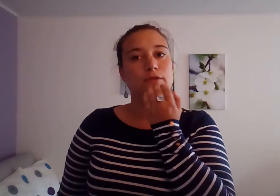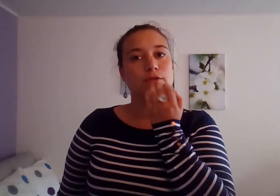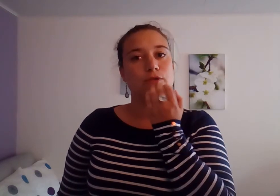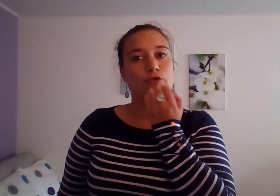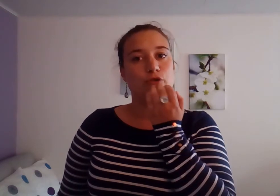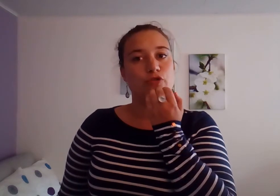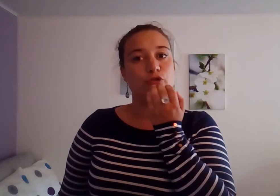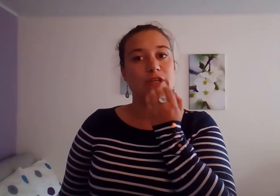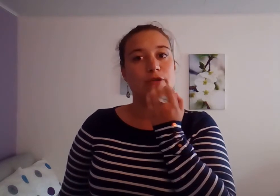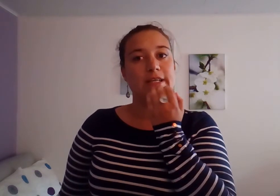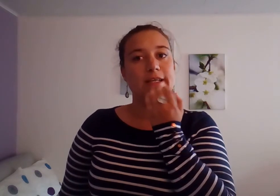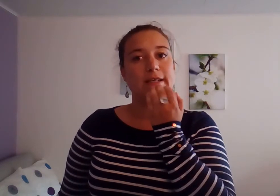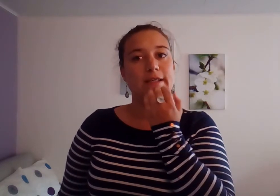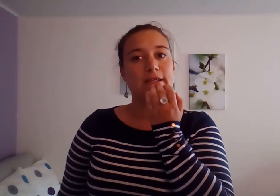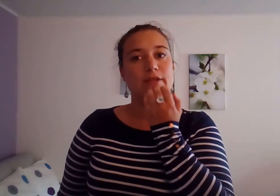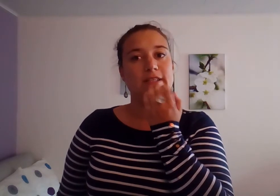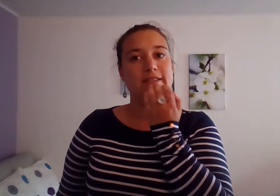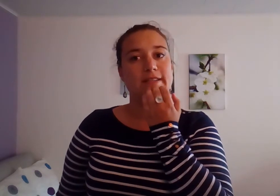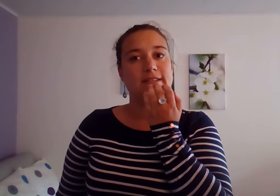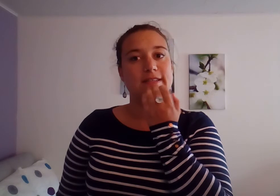Je ressens de la colère et de la tristesse.